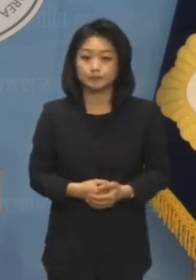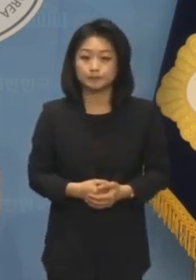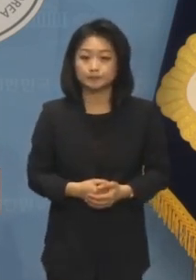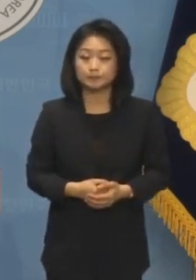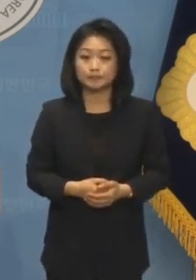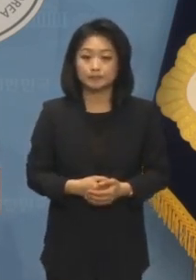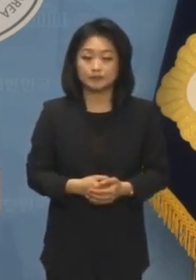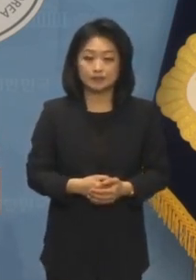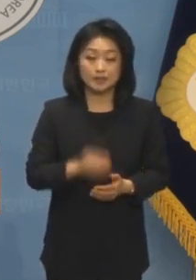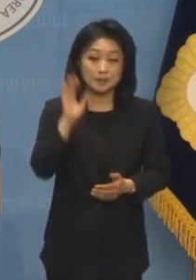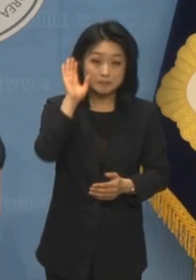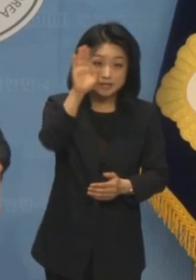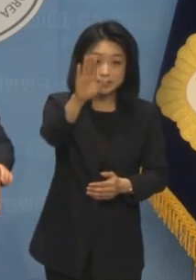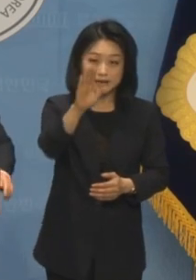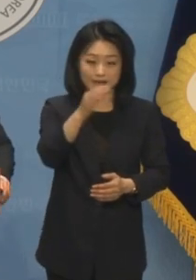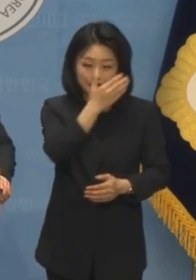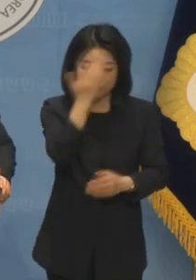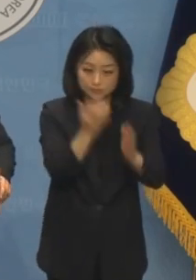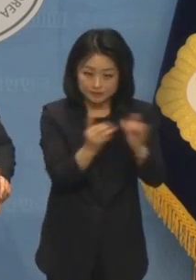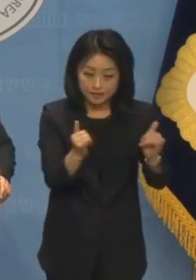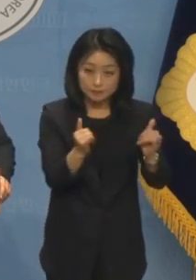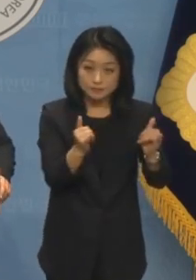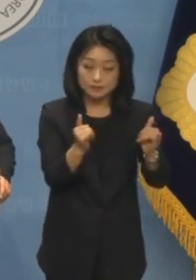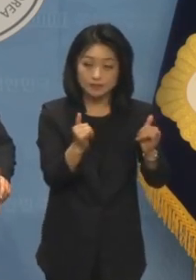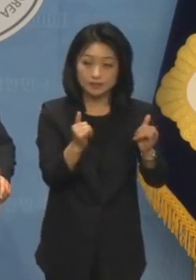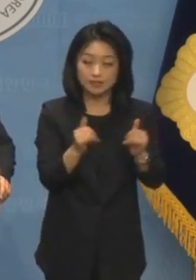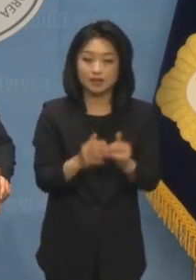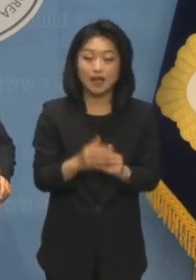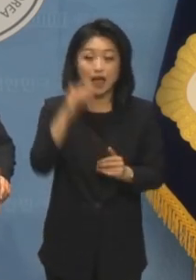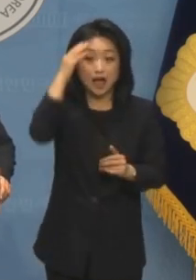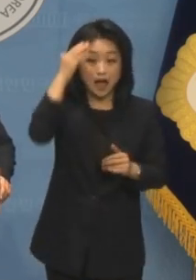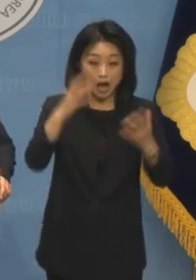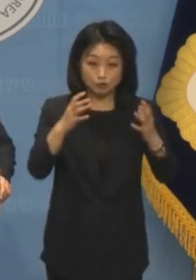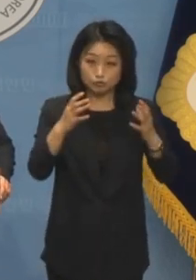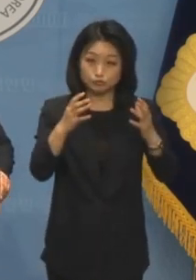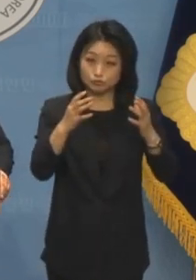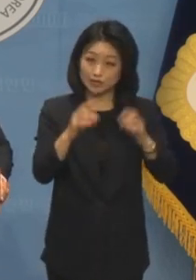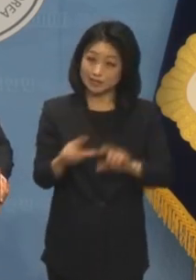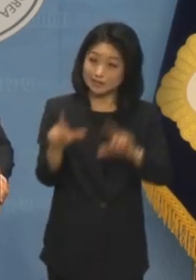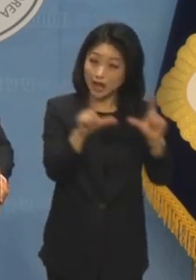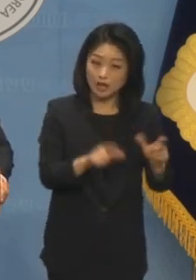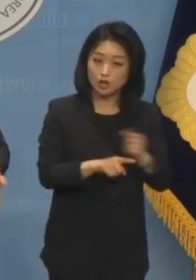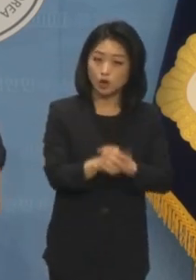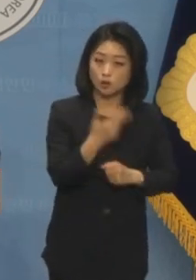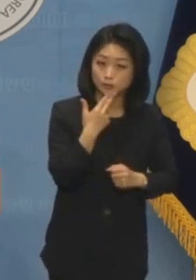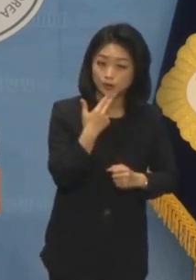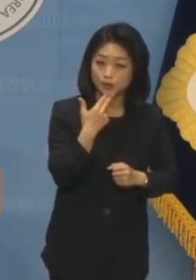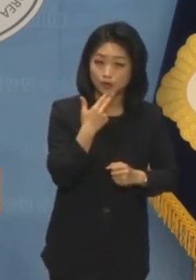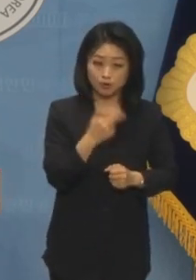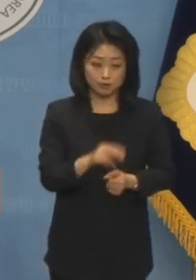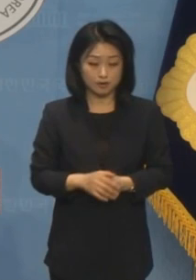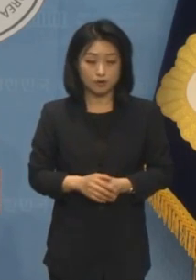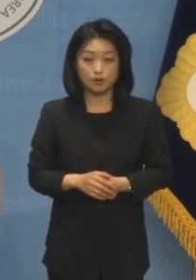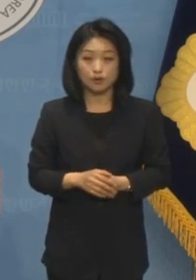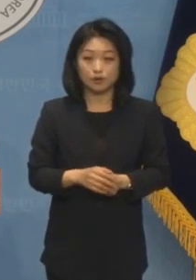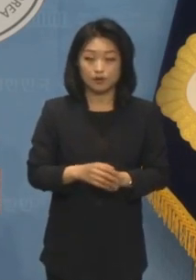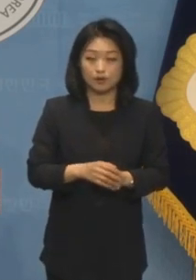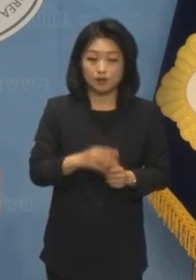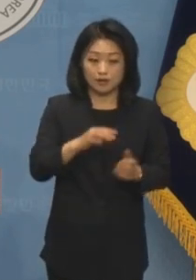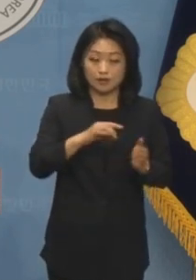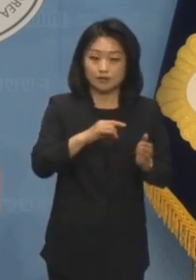상황에서 미래세대가 대한민국의 국민으로 남아있을 이유가 있겠습니까? 뻔히 터질 게 분명한 폭탄을